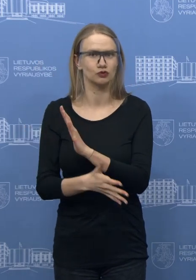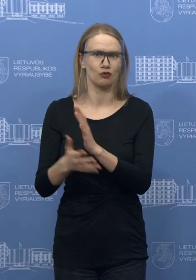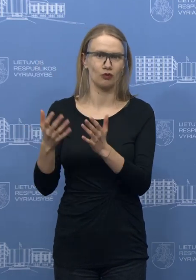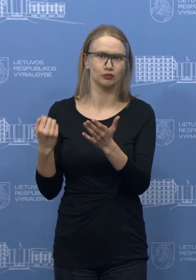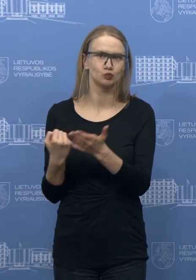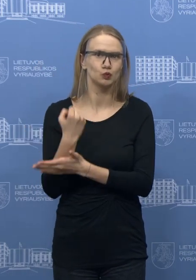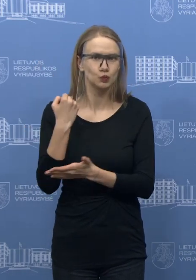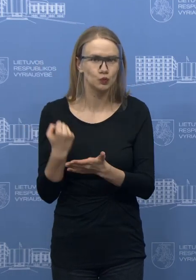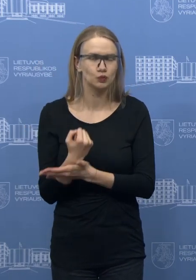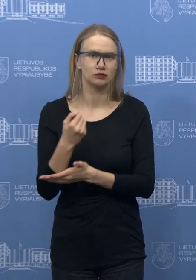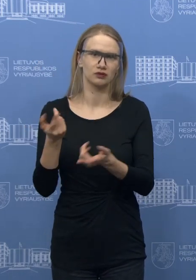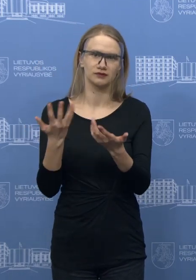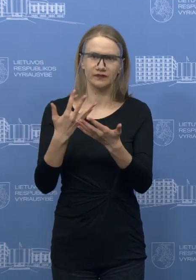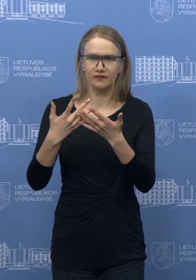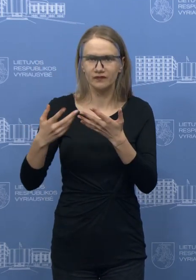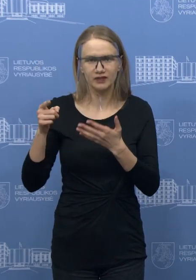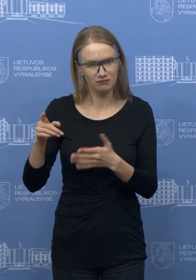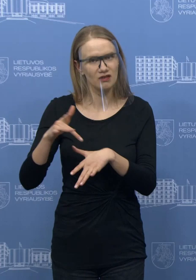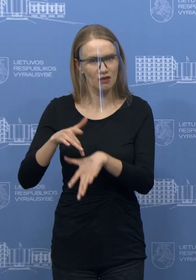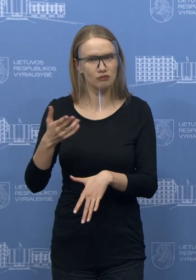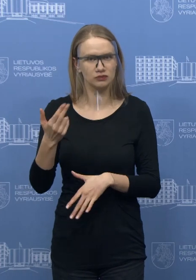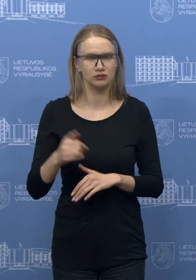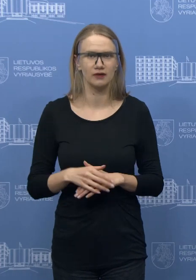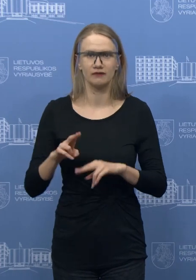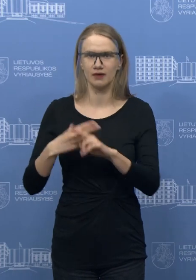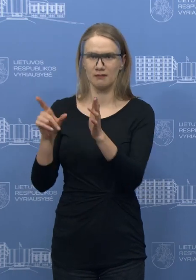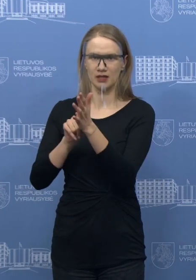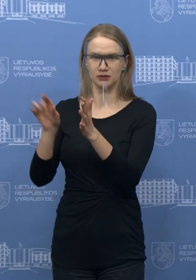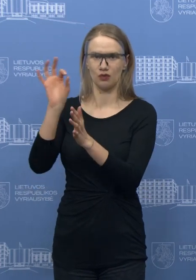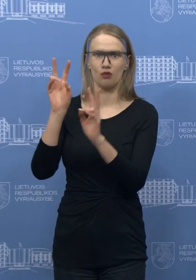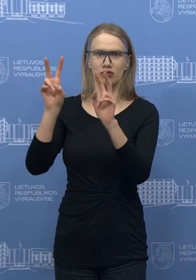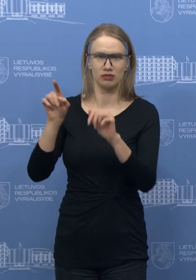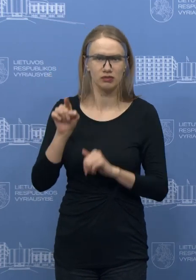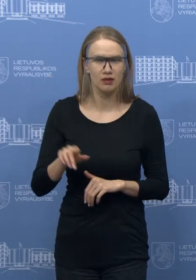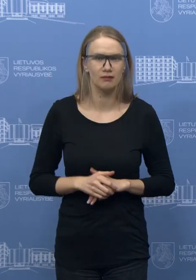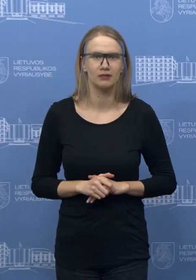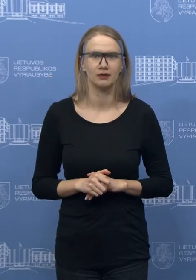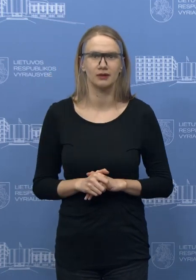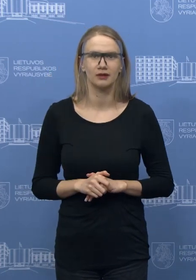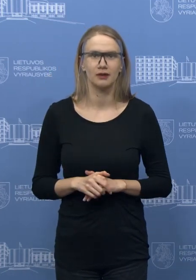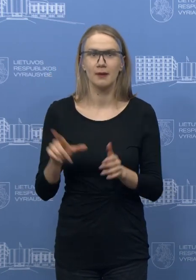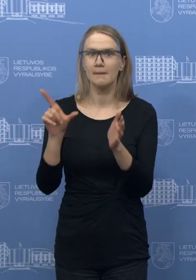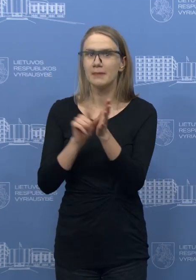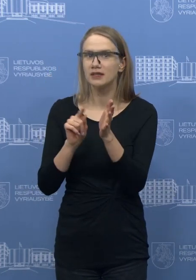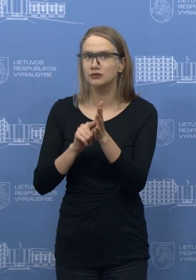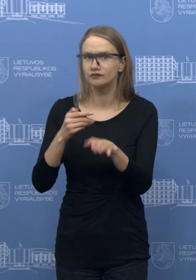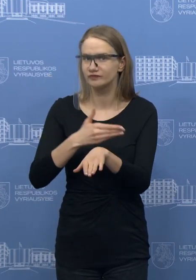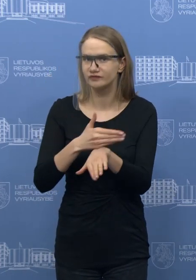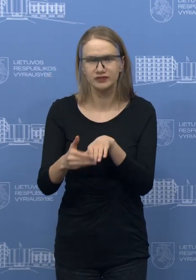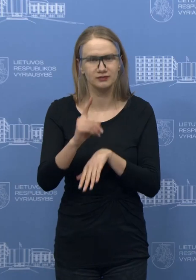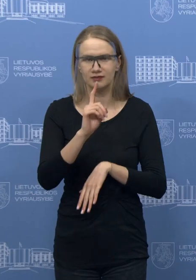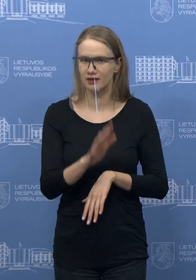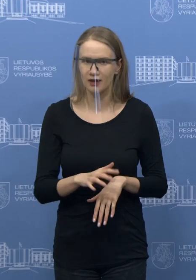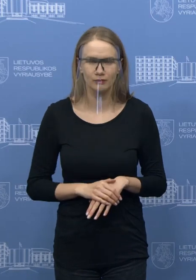girdime gandus, kas susiję su jų pensijomis, tai nori patikinti, kad pensijos ne vėluos, pensijų